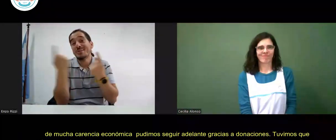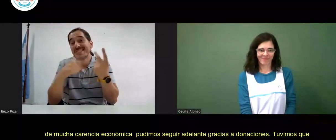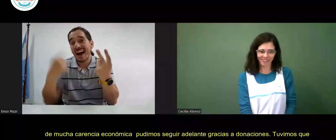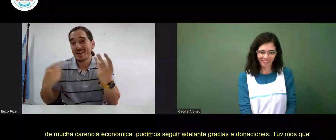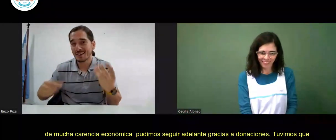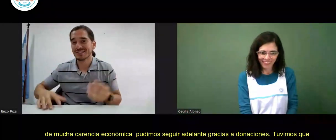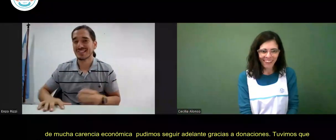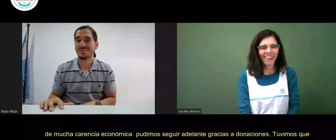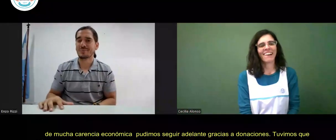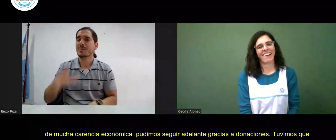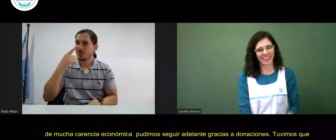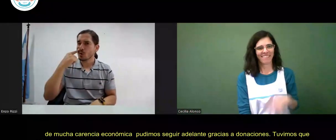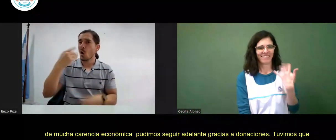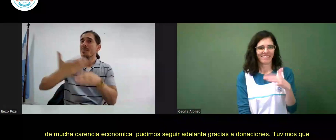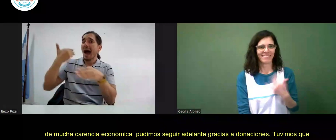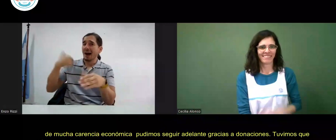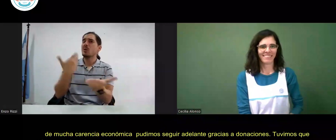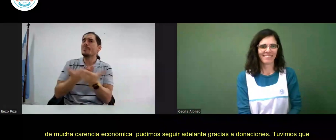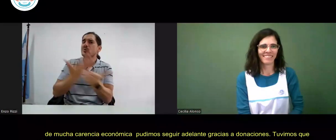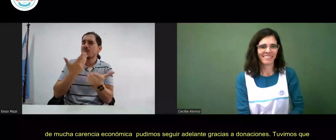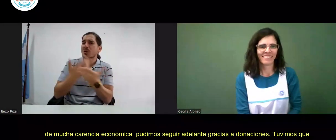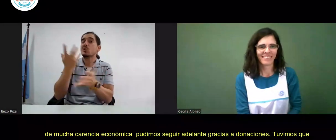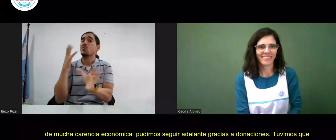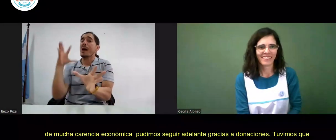Tuvimos que relegar muchas de nuestras propuestas